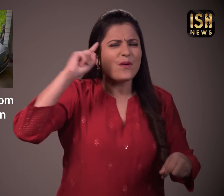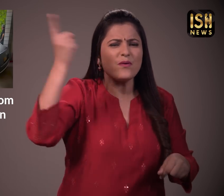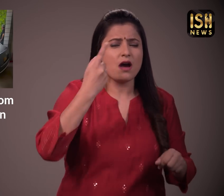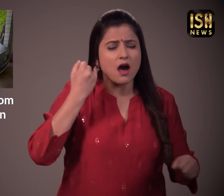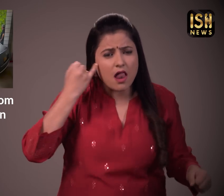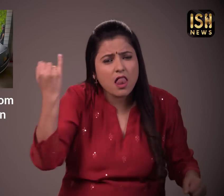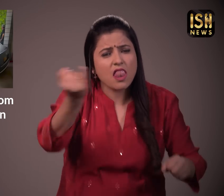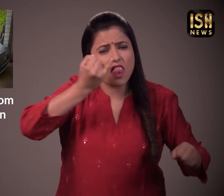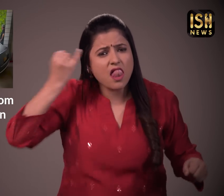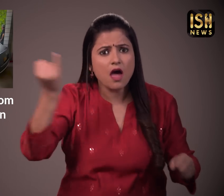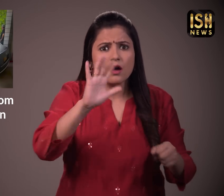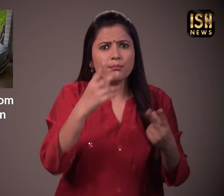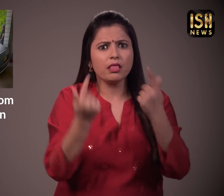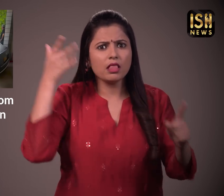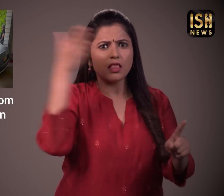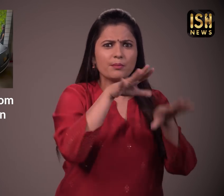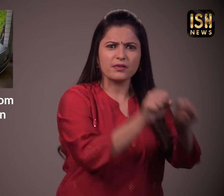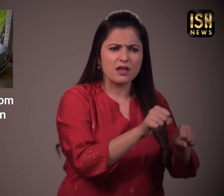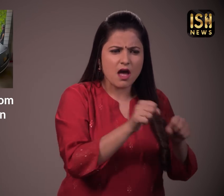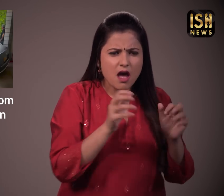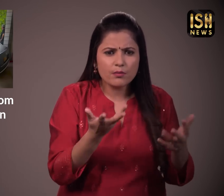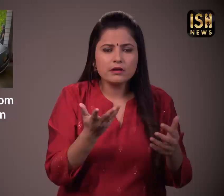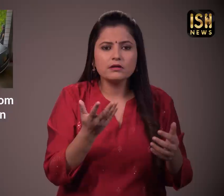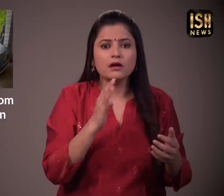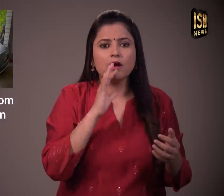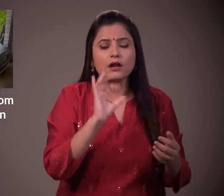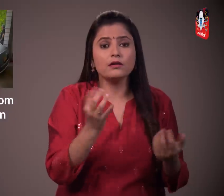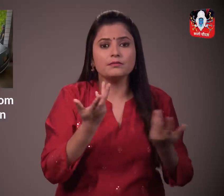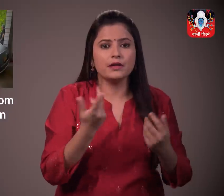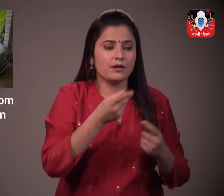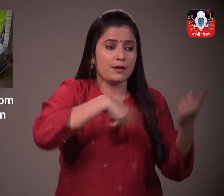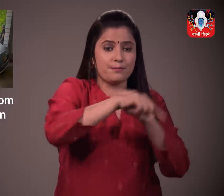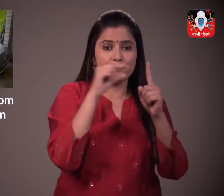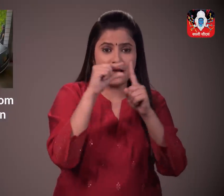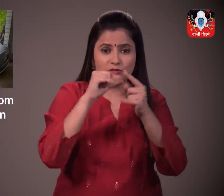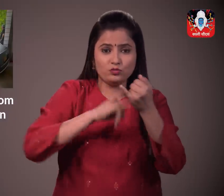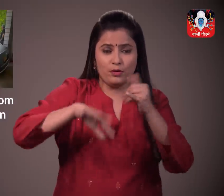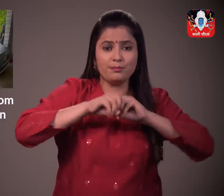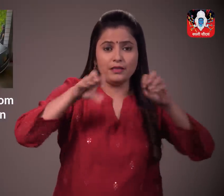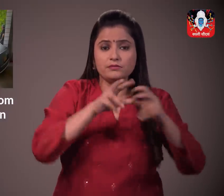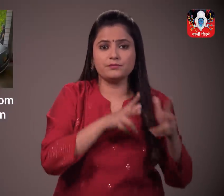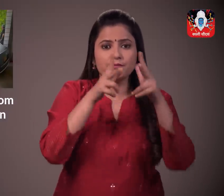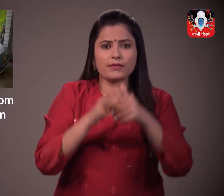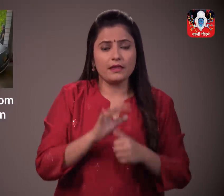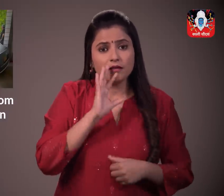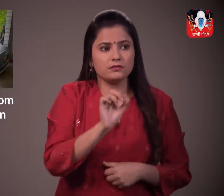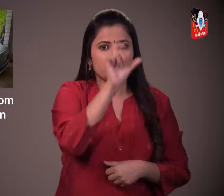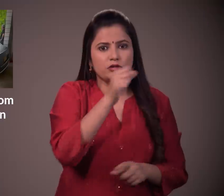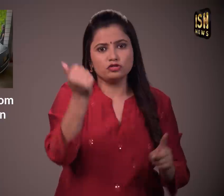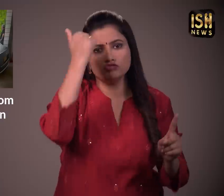आसानी से कार का पता लगा भाए क्योंकि पाकिस्तान के स्थानिय मीडिया के अनुसार चोर इतने मुर्ग